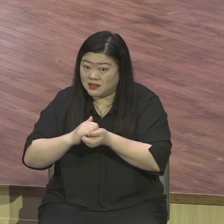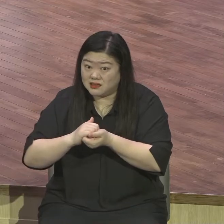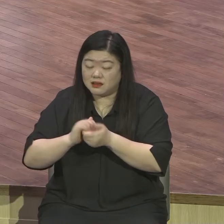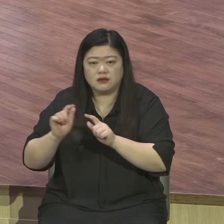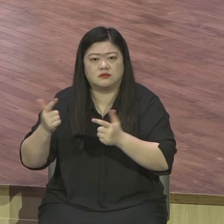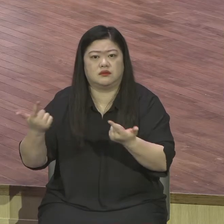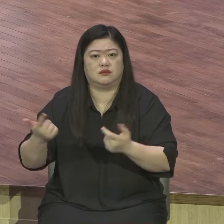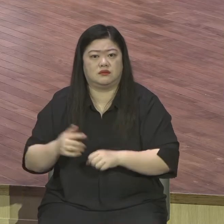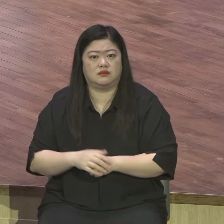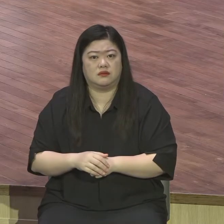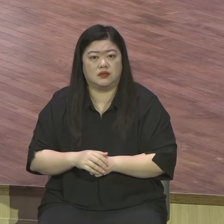그 안에 우리 못 살아요.